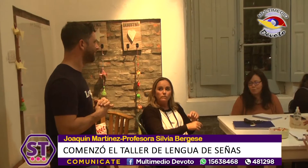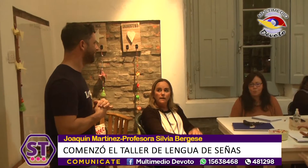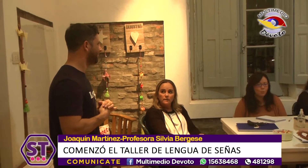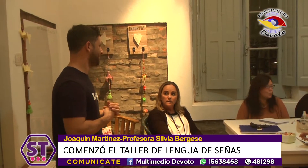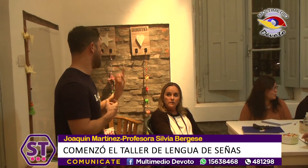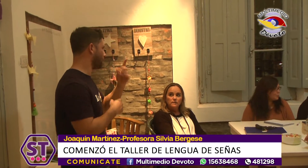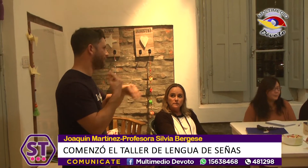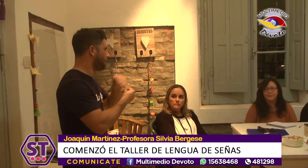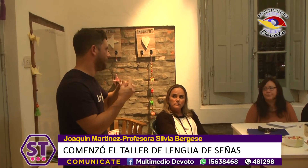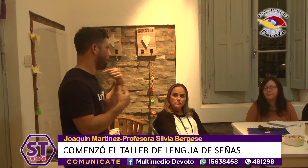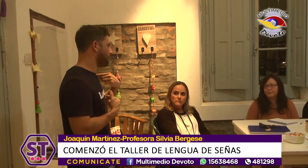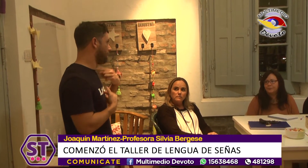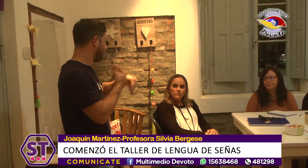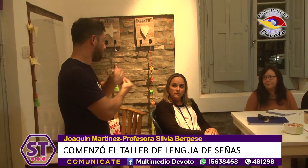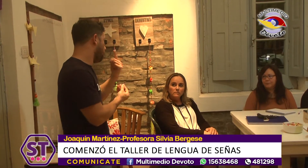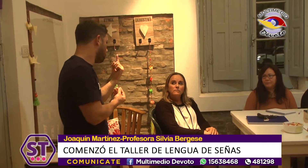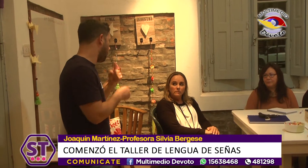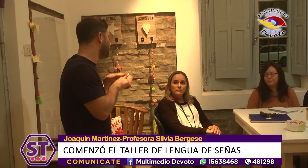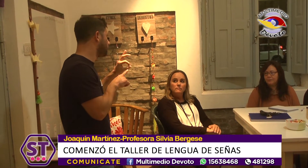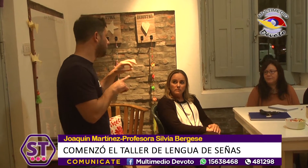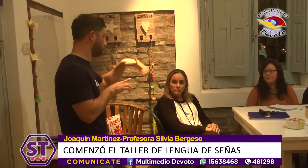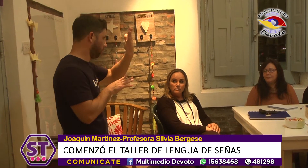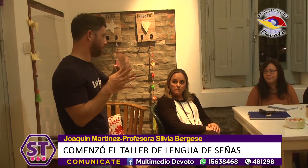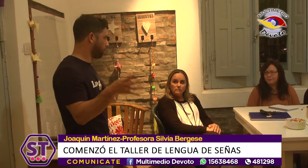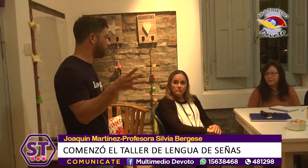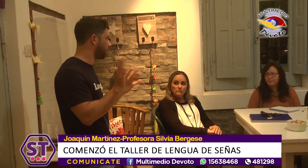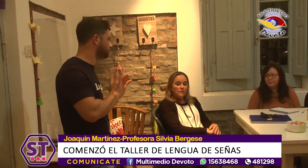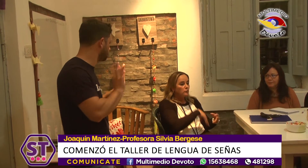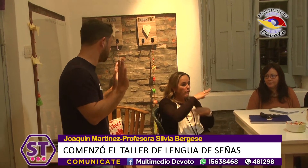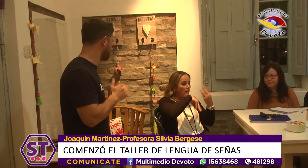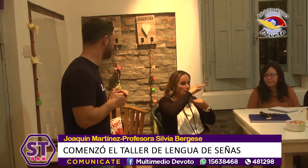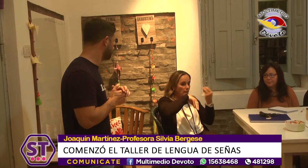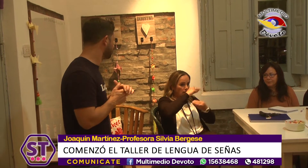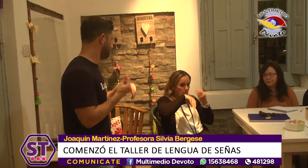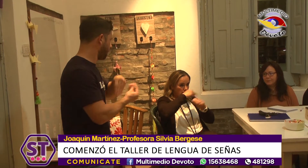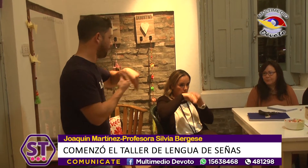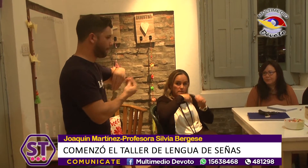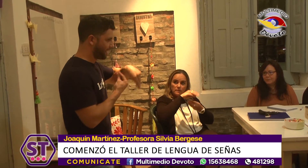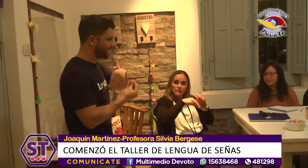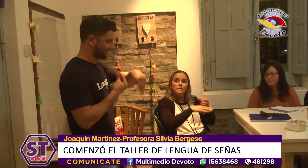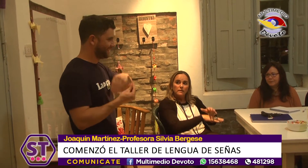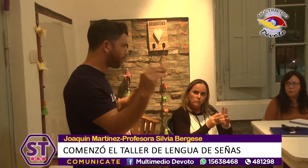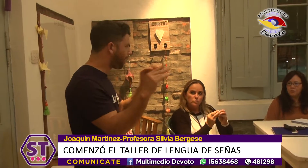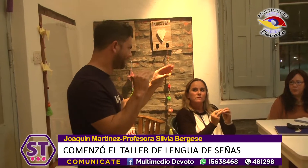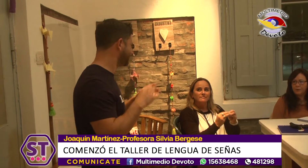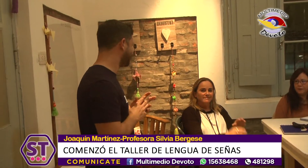Muchos ejercicios tenemos que hacer en la semana, tenemos que hacer en casa. Muchos ejercicios para ablandar, para